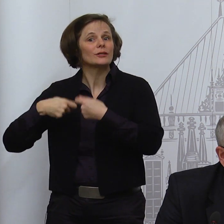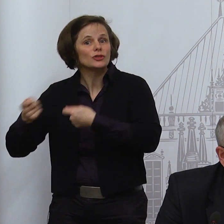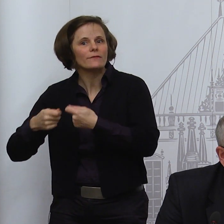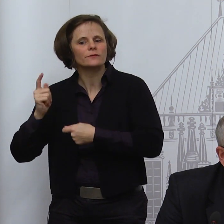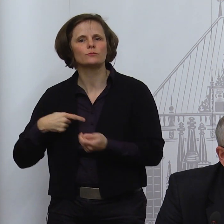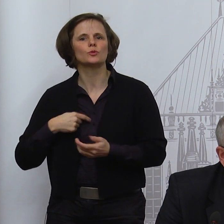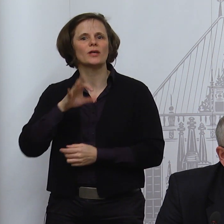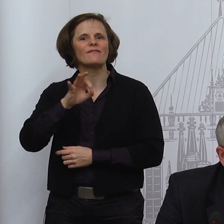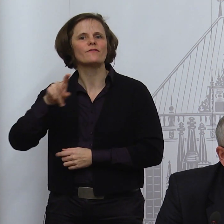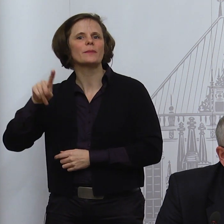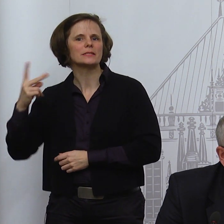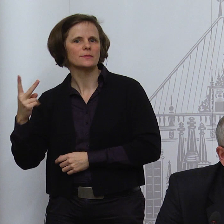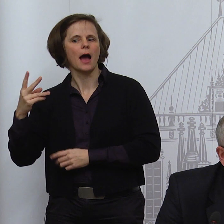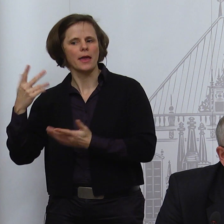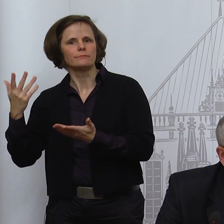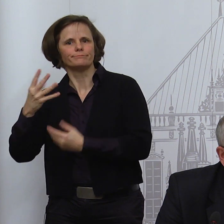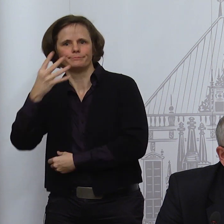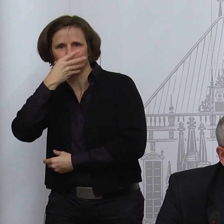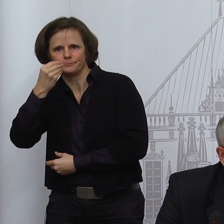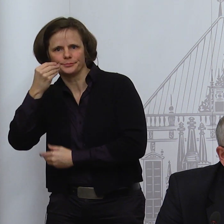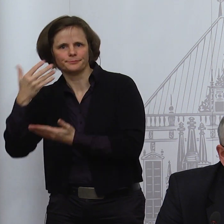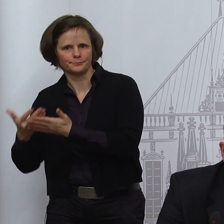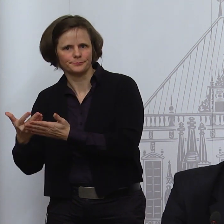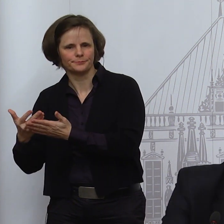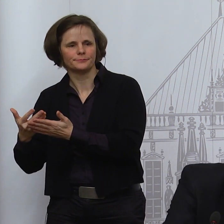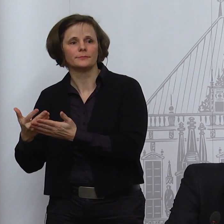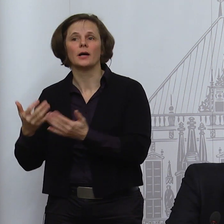Könnte es sein, dass Sie am Ende auch dort landen, wo Söder schon ist?